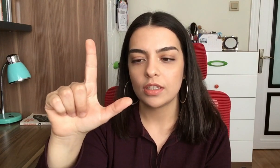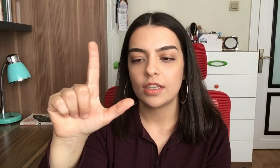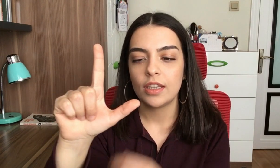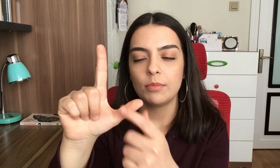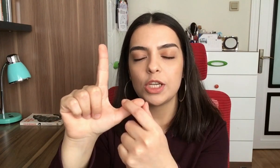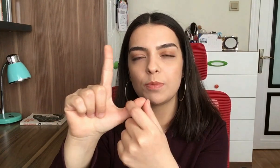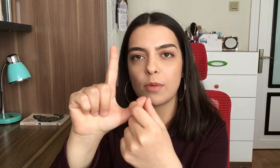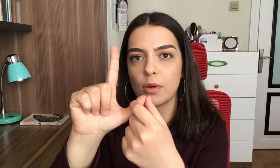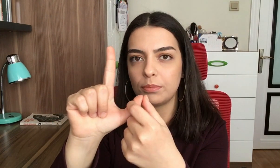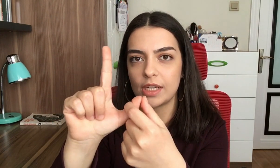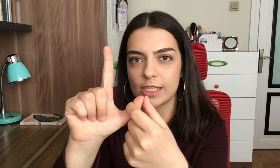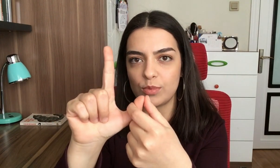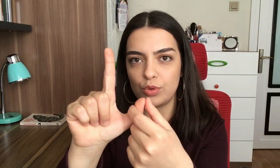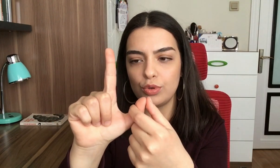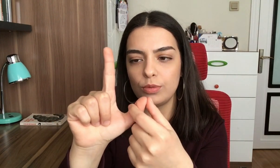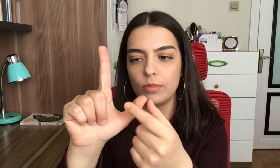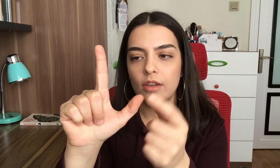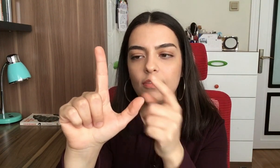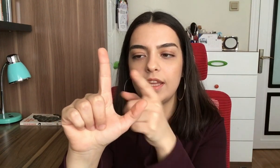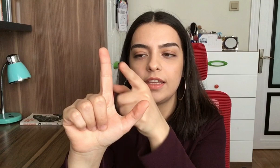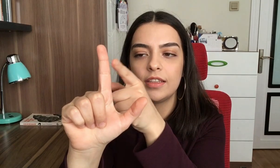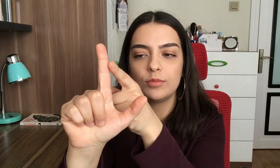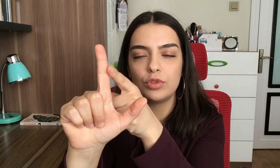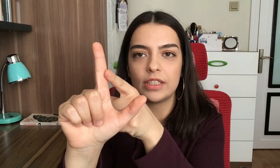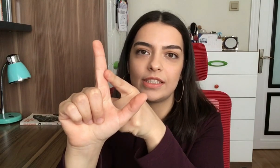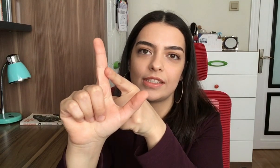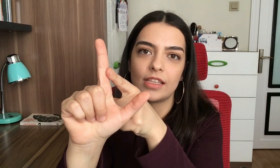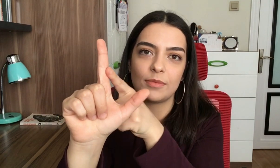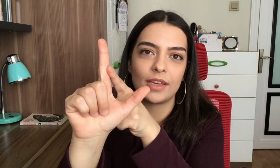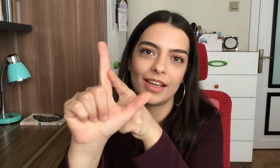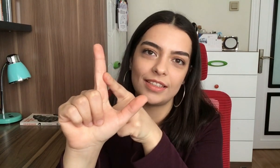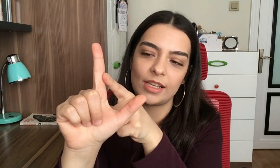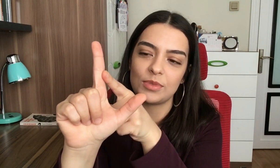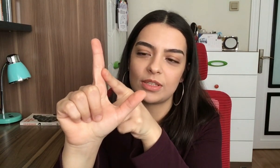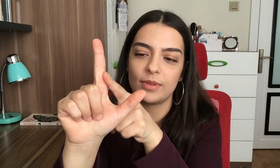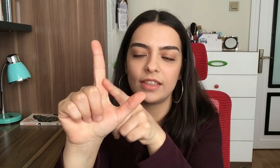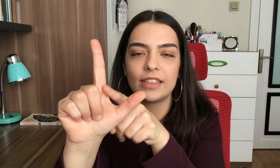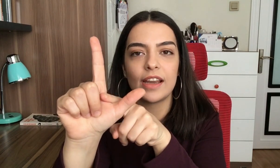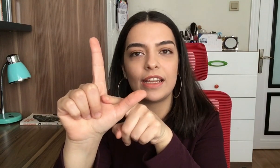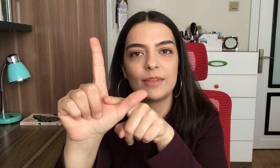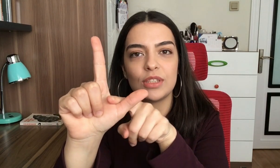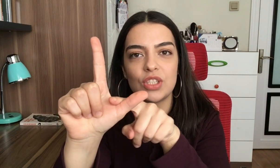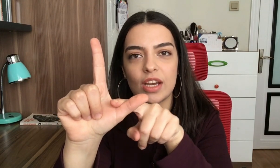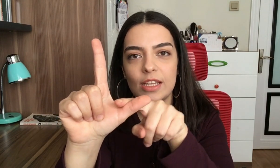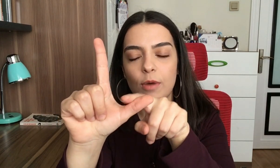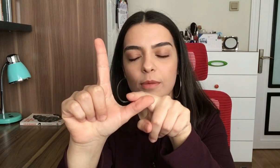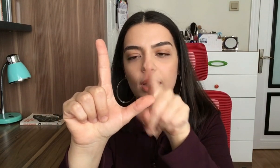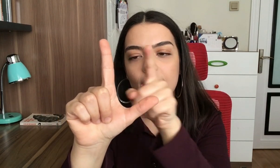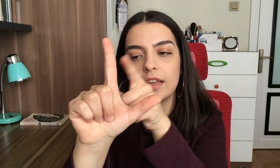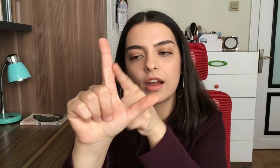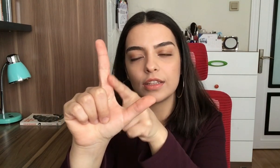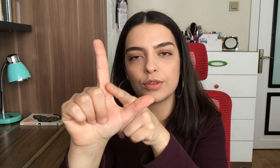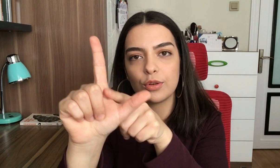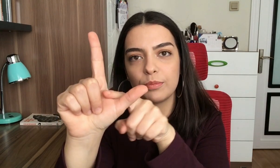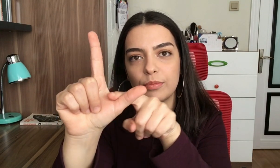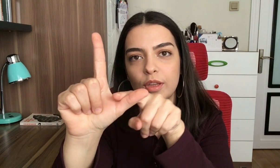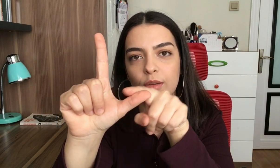Baş parmağımı biraz büküyorum. burayı sanki bir kaydırakmış gibi diğer elimin işaret parmağı ile kaydırıyorum. Bu